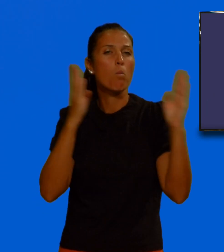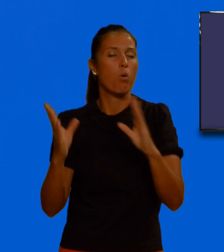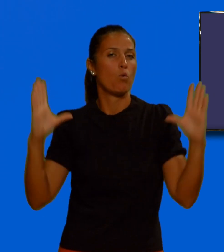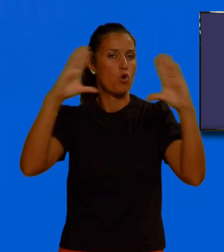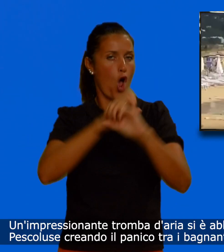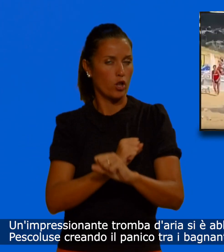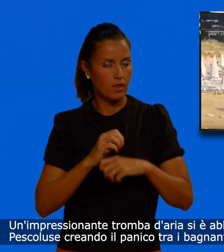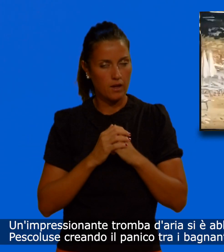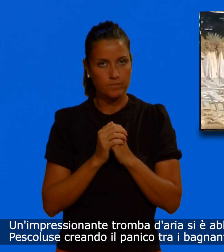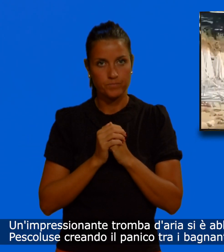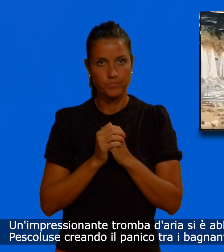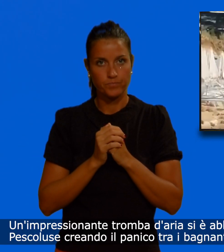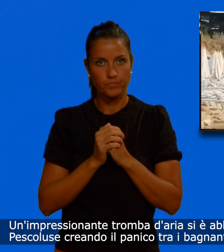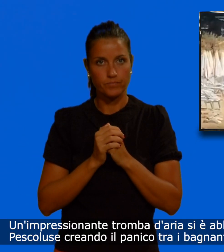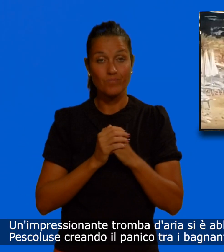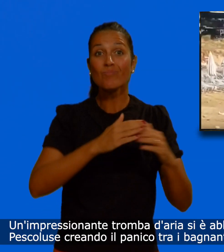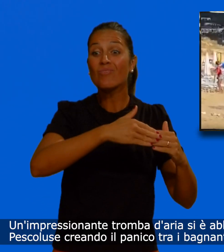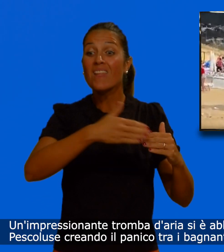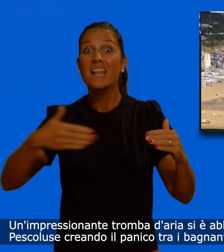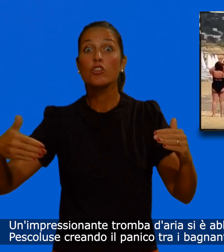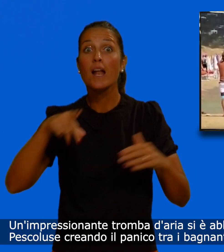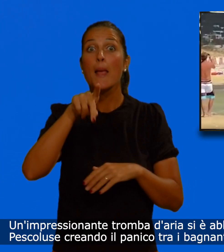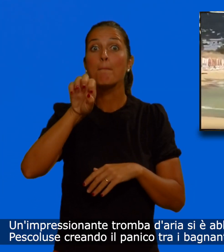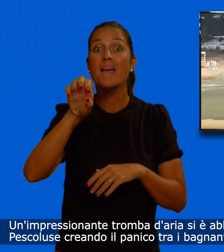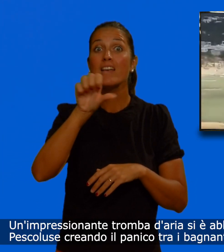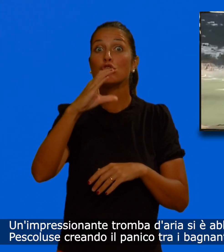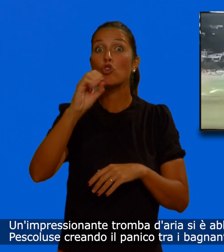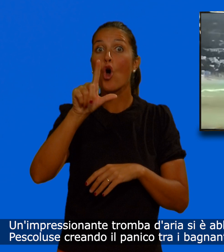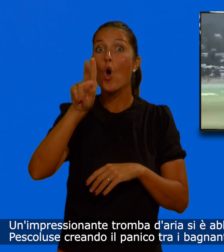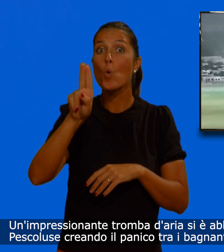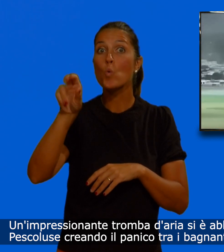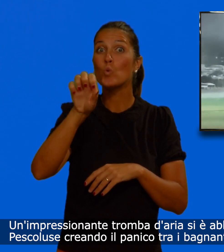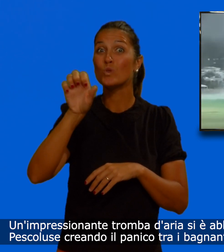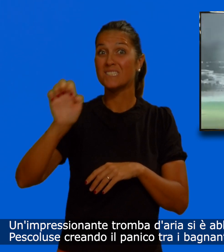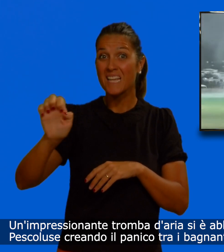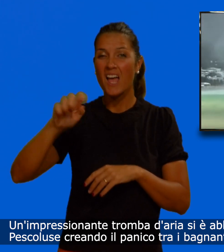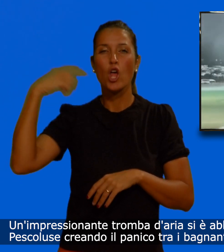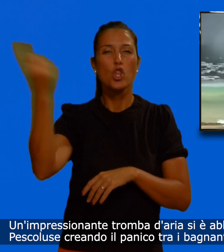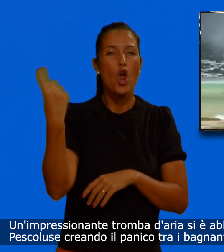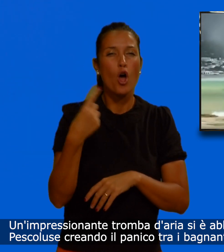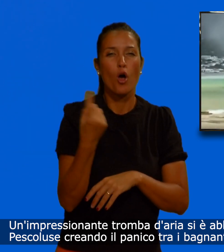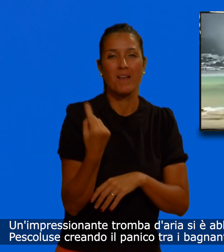Un'impressionante tromba d'aria si è abbattuta sul litorale di Pescoluse, creando il panico tra i bagnanti.